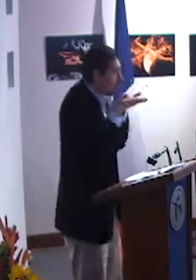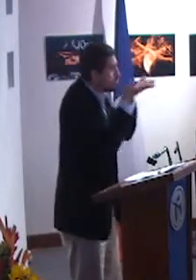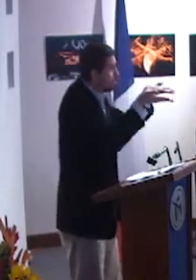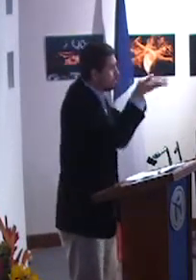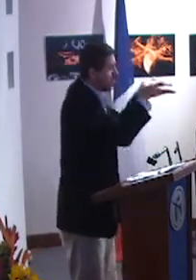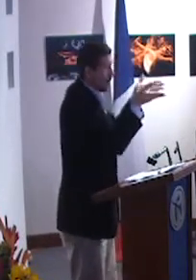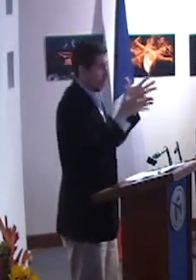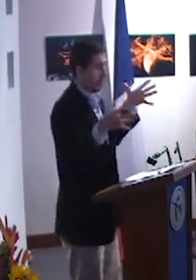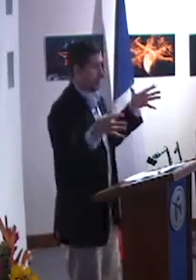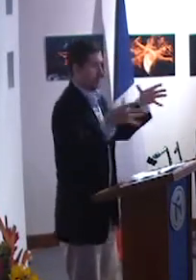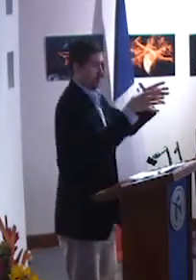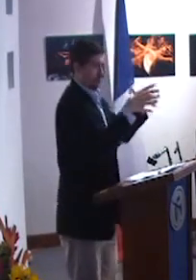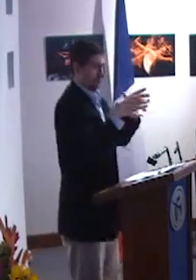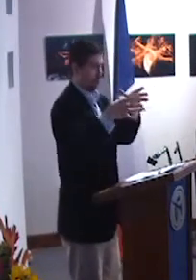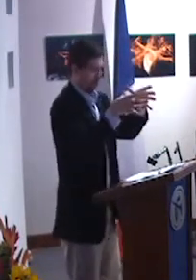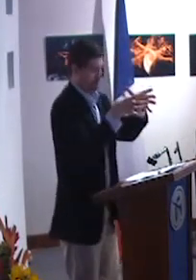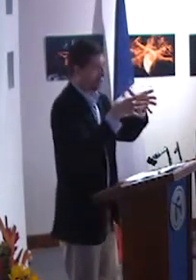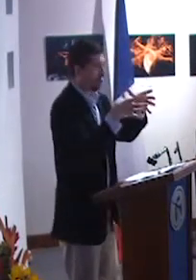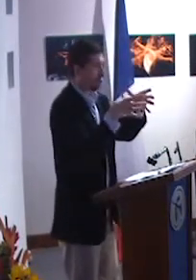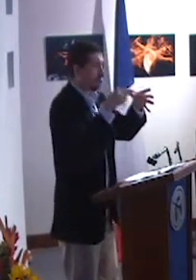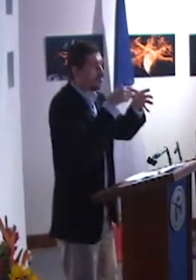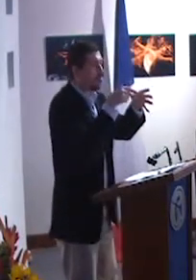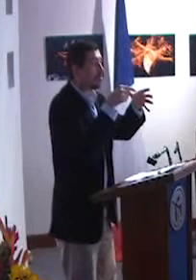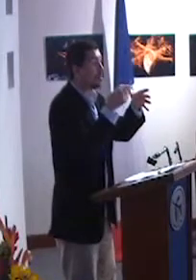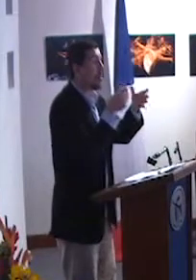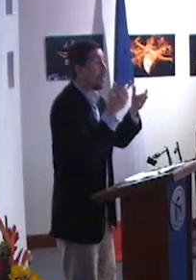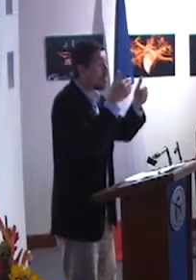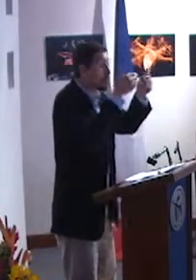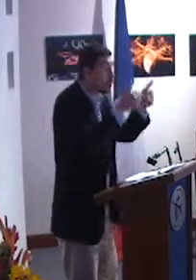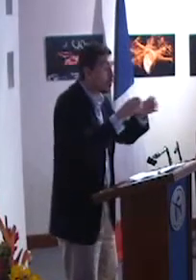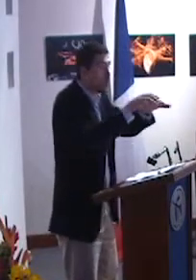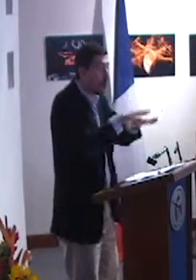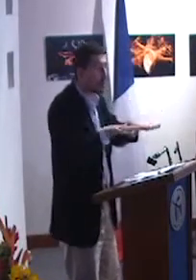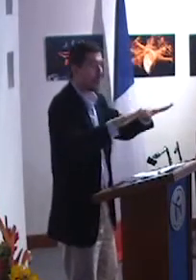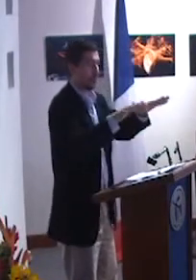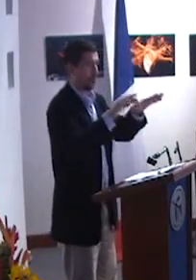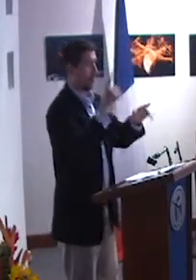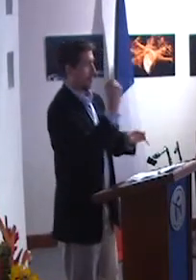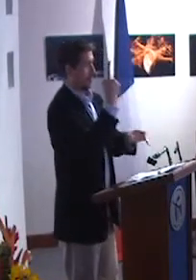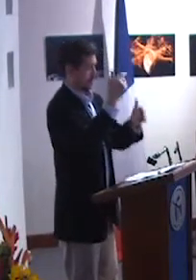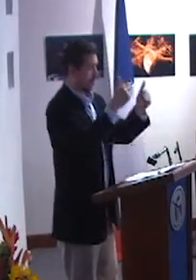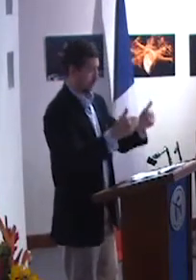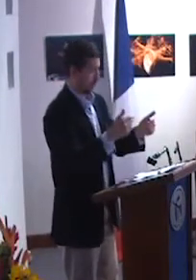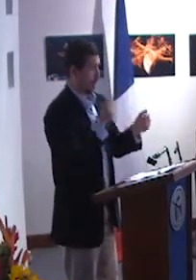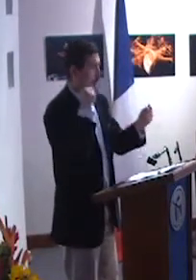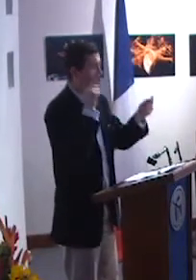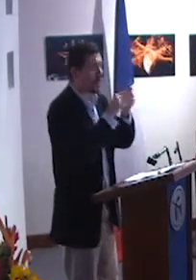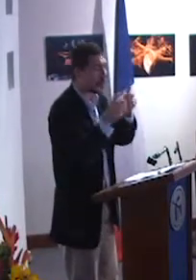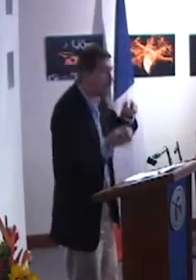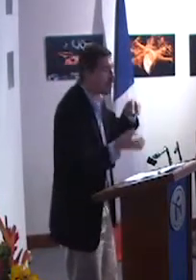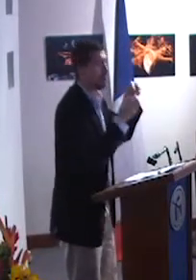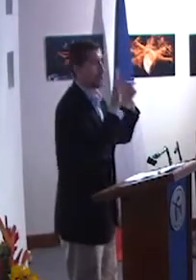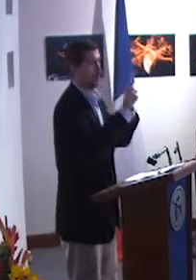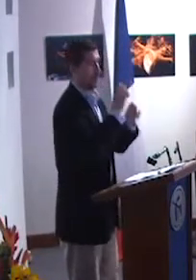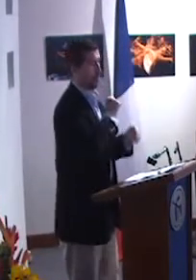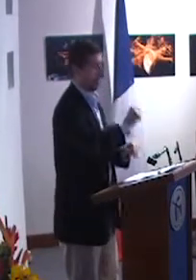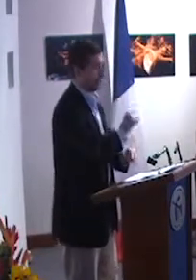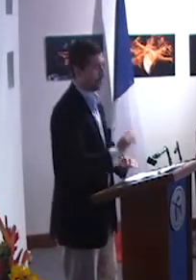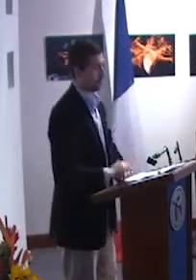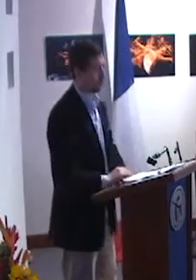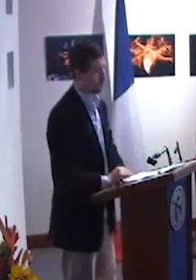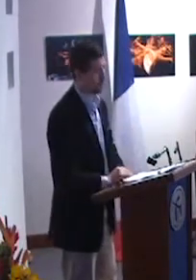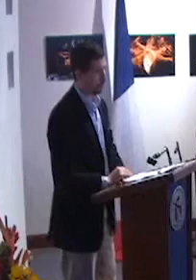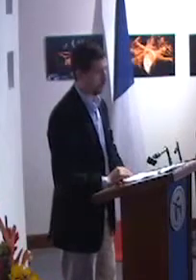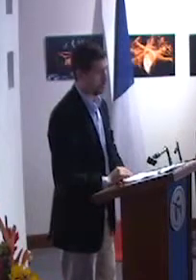ha llegado a ser un impacto de gran importancia a estas personas en situación de discapacidad. Y también